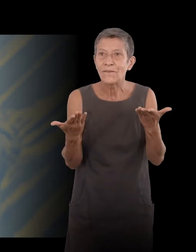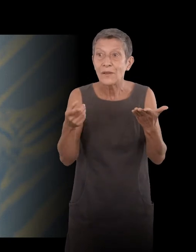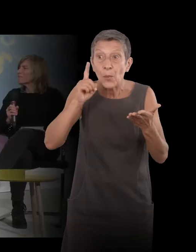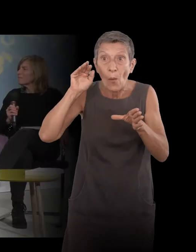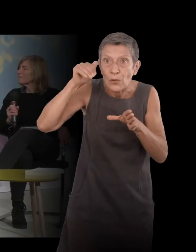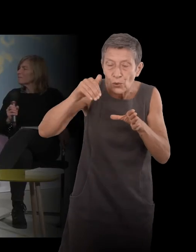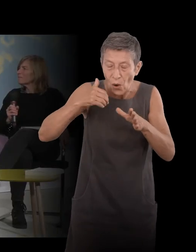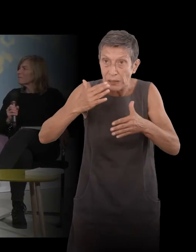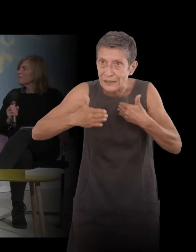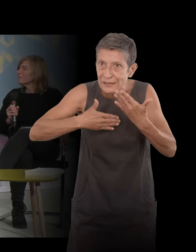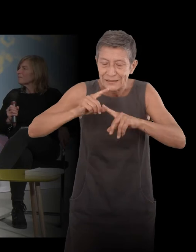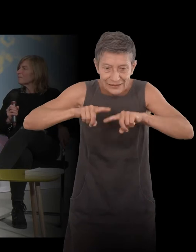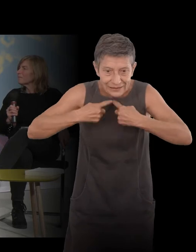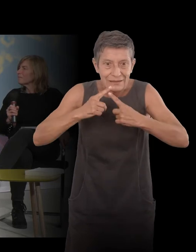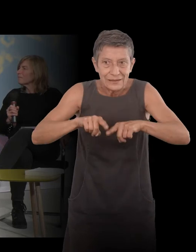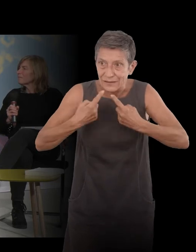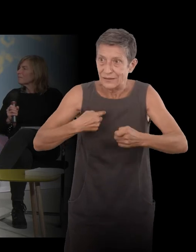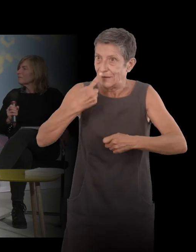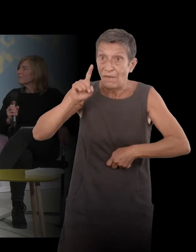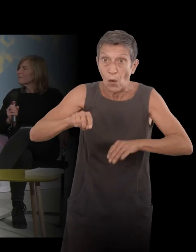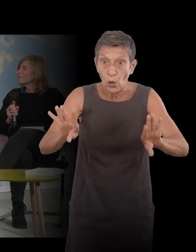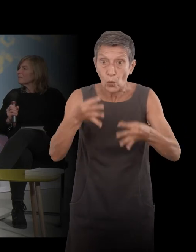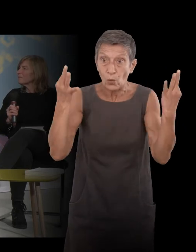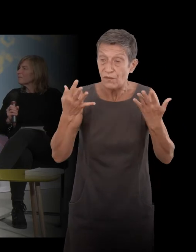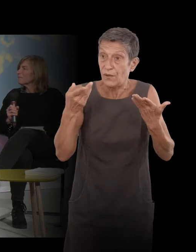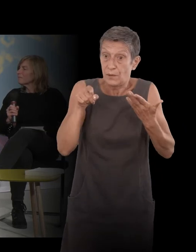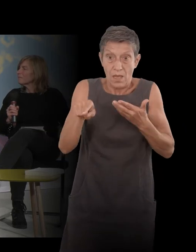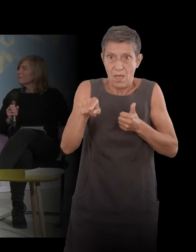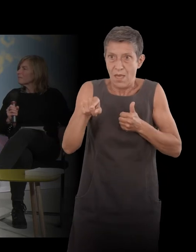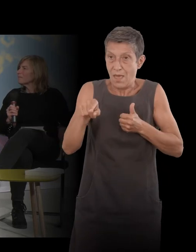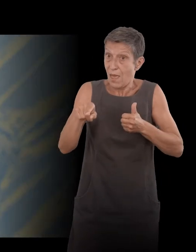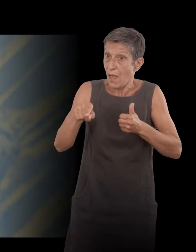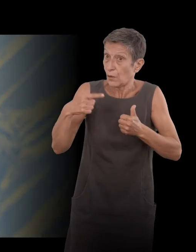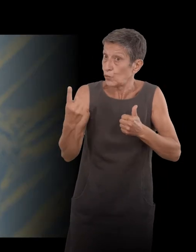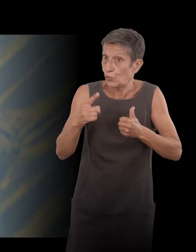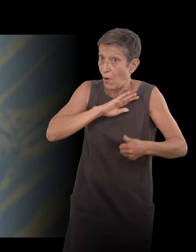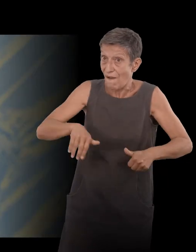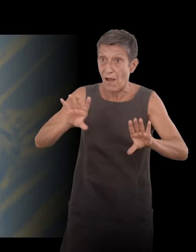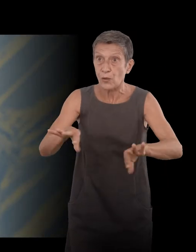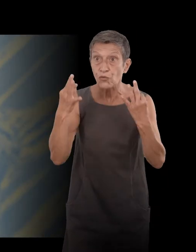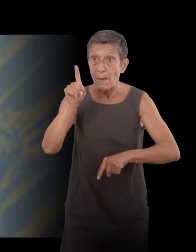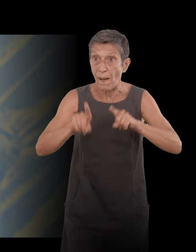If we say that we should find. Sometimes at the time, at time, in a tournage, there are still ideas coming.